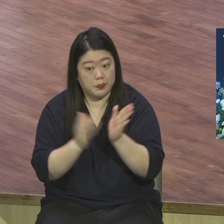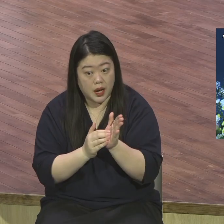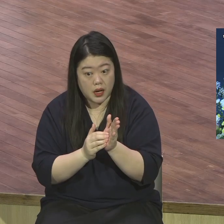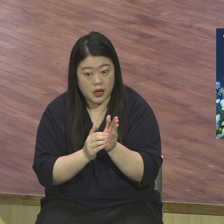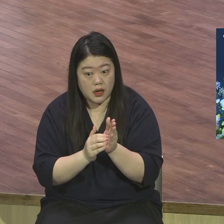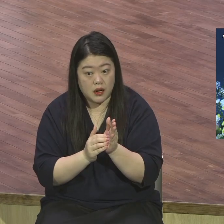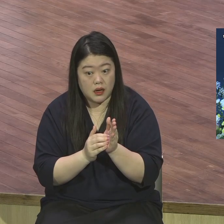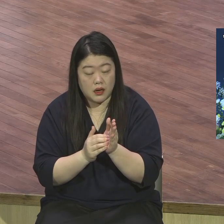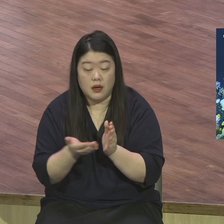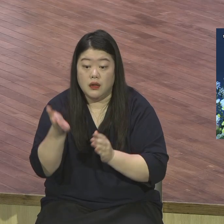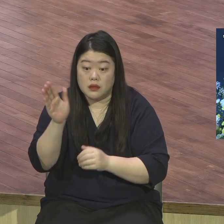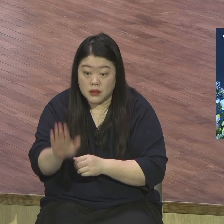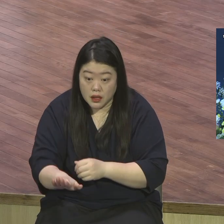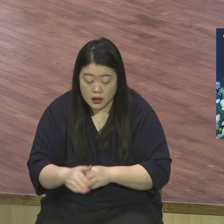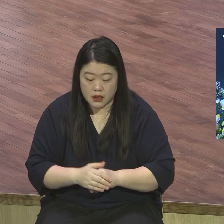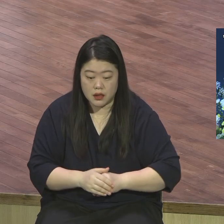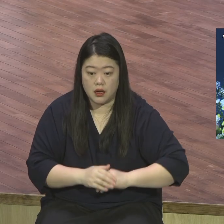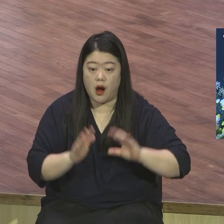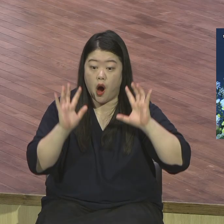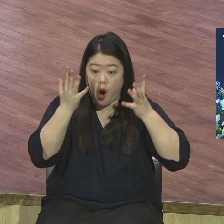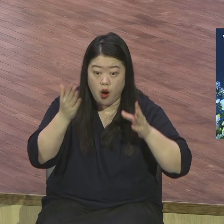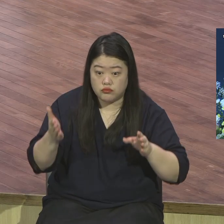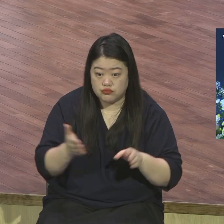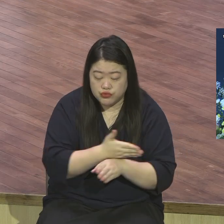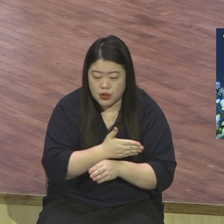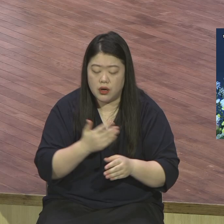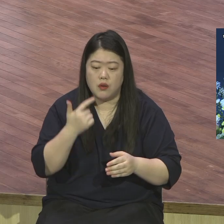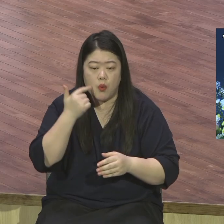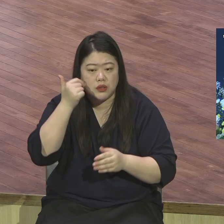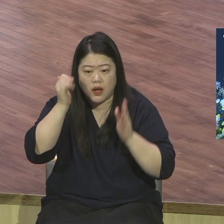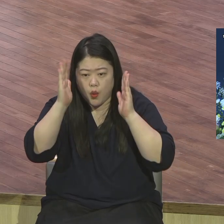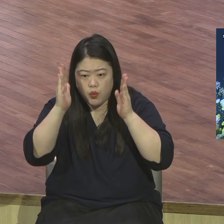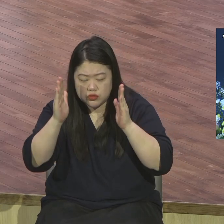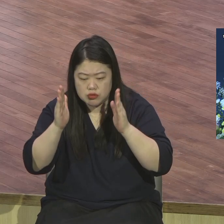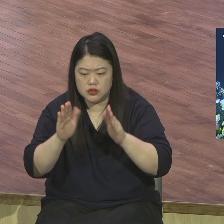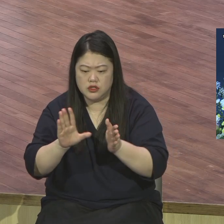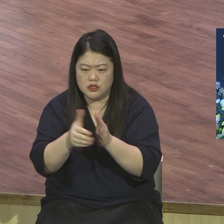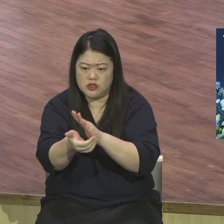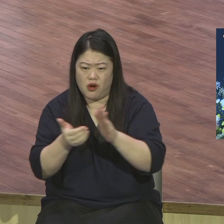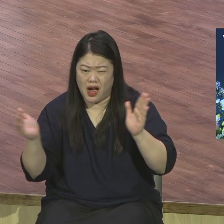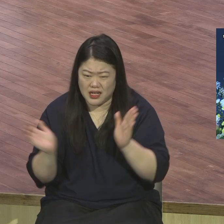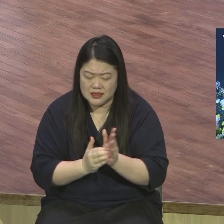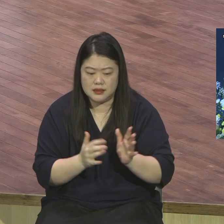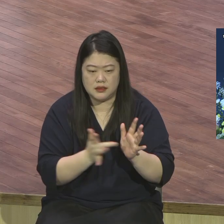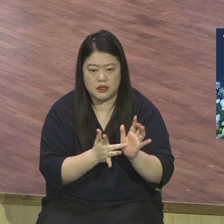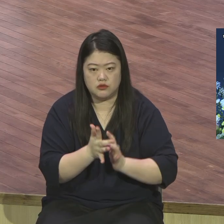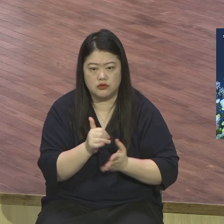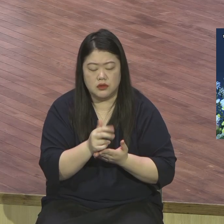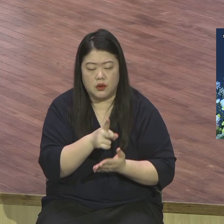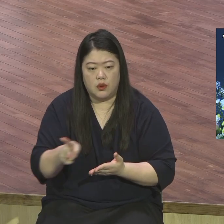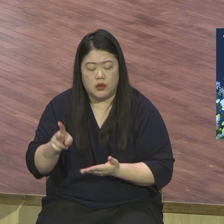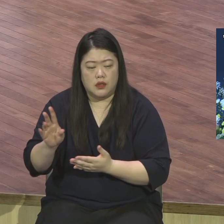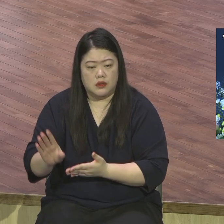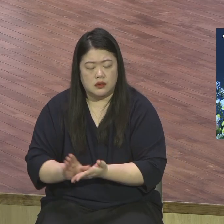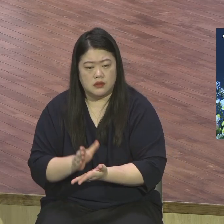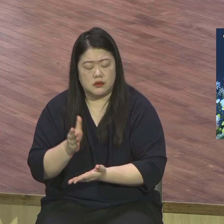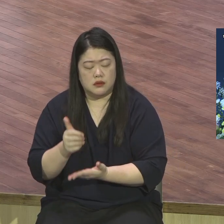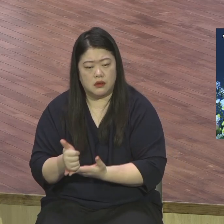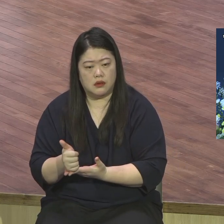속에 예수가 그리스도로 나에게 오셨다라는 답이 없었습니다 그래서 내 나름대로 교회